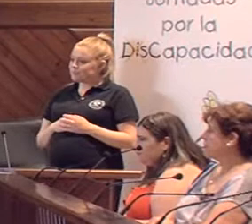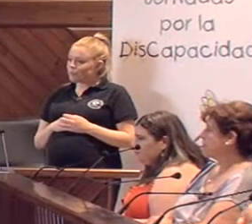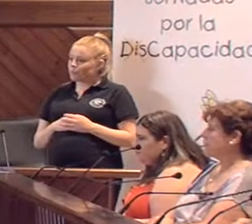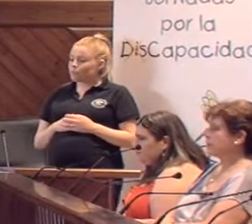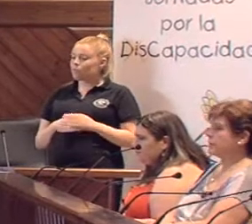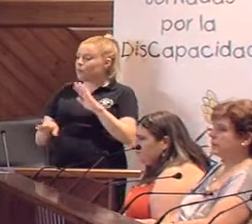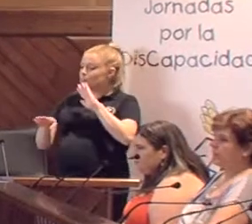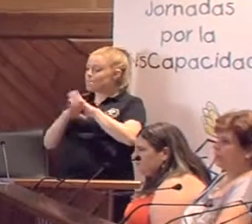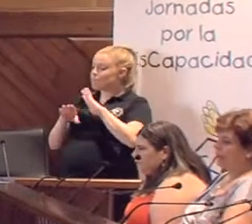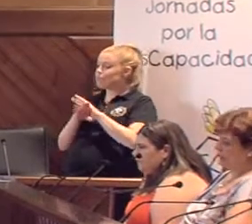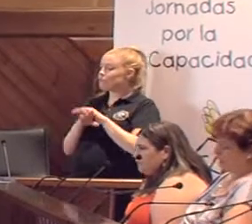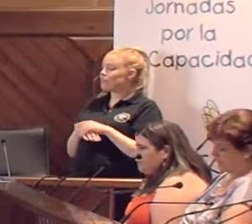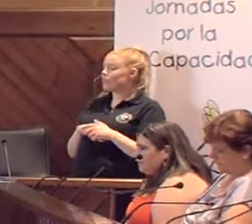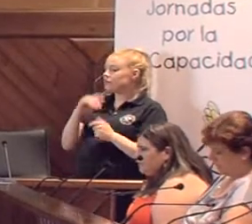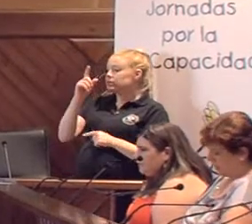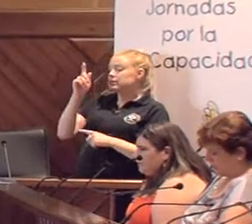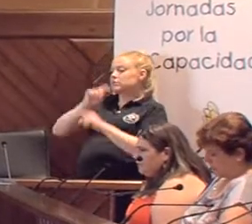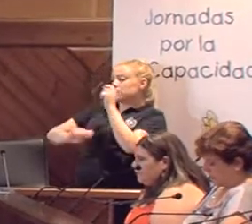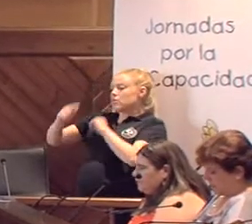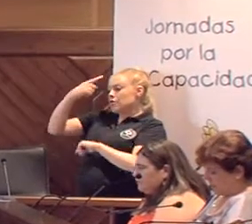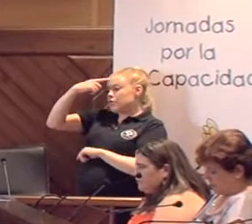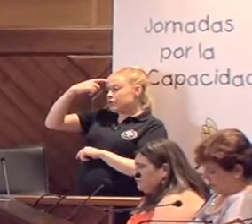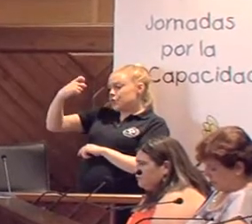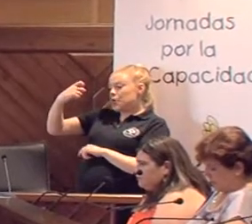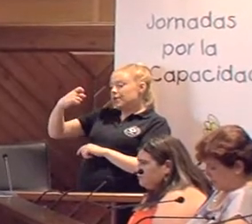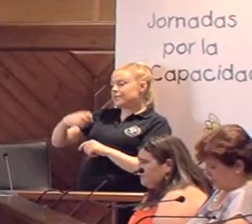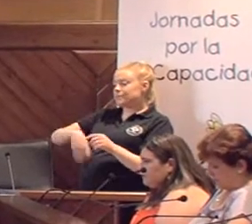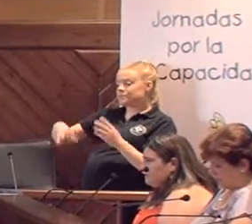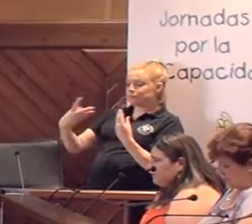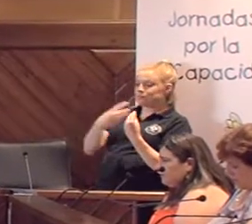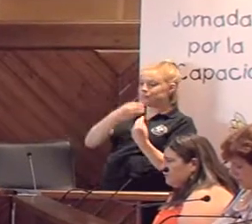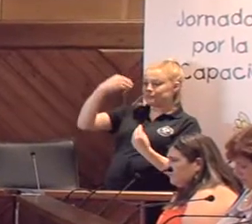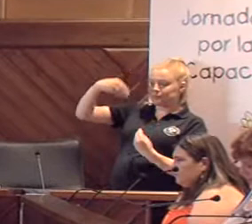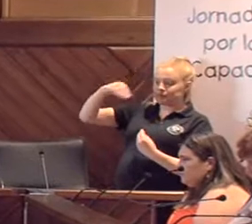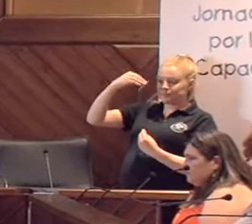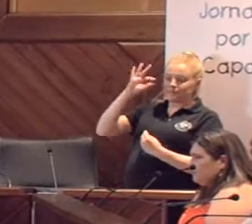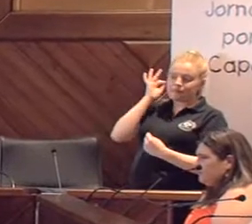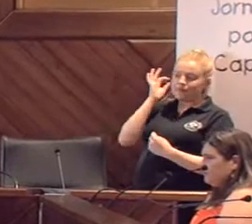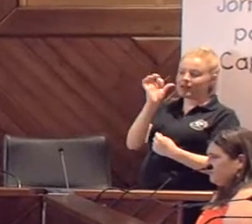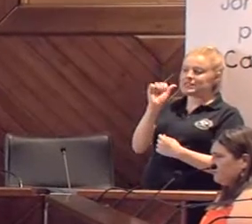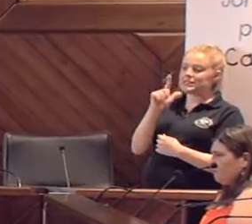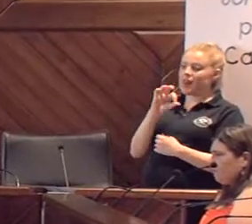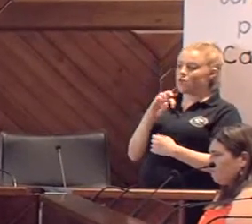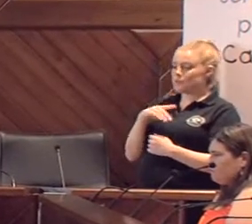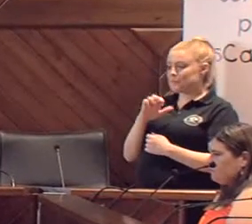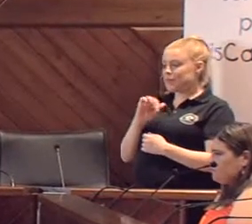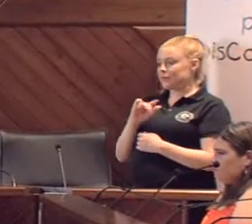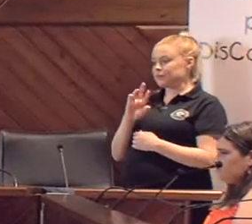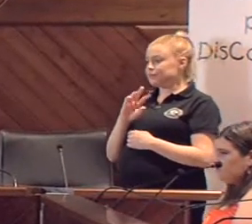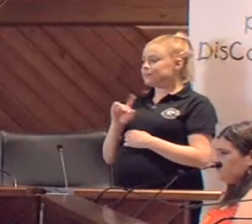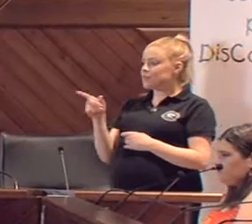continuamos con la asociación Recuerda. Nos acompaña su presidenta, Salomé Manuel Rodríguez y Manuel Cabrera Gómez.